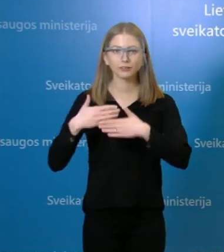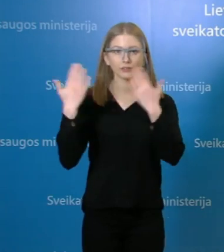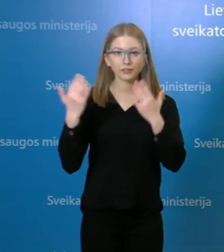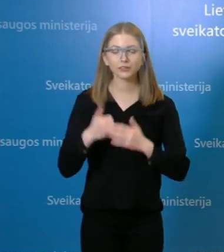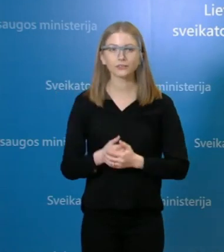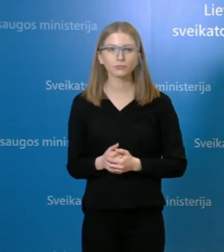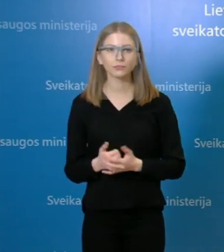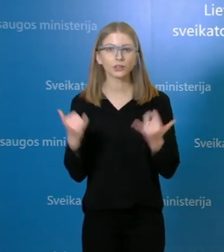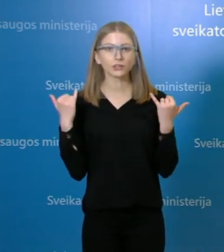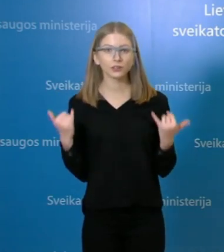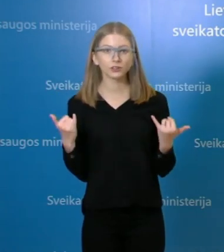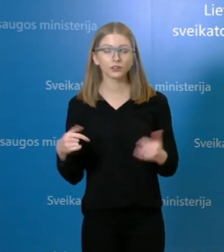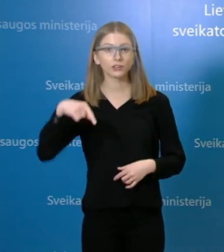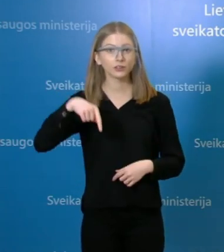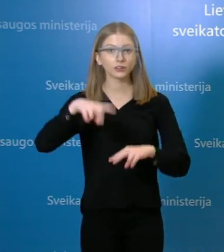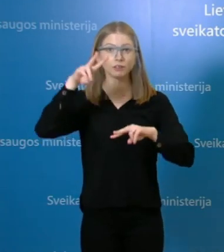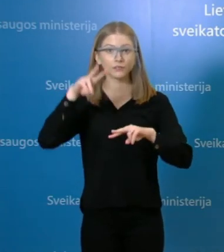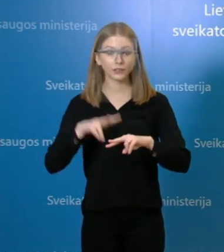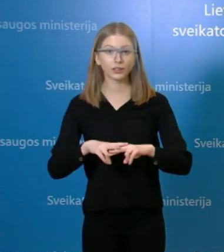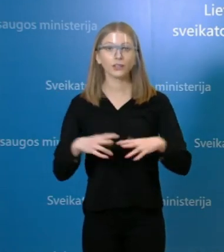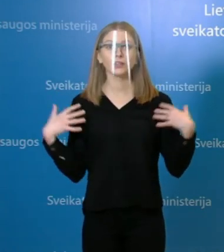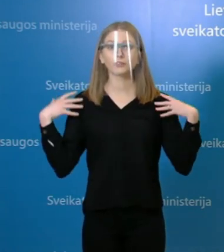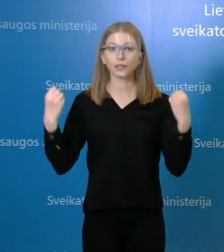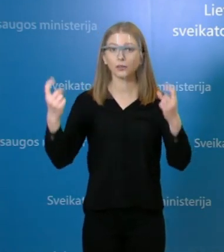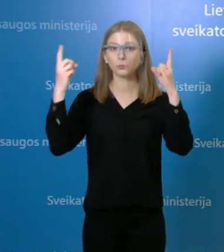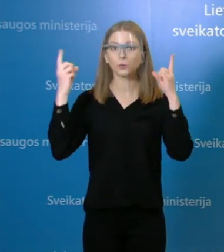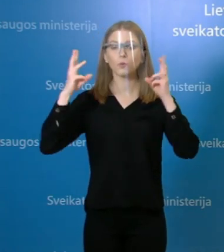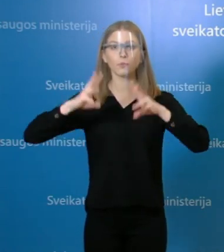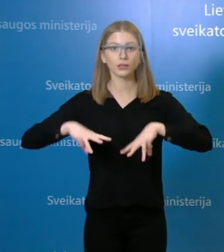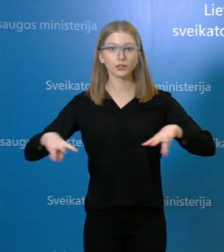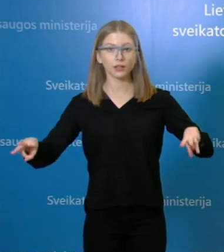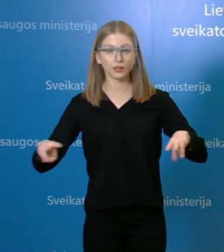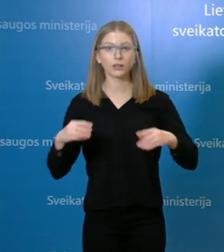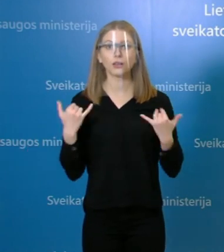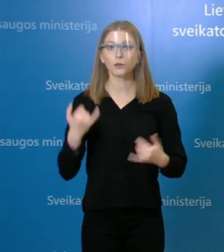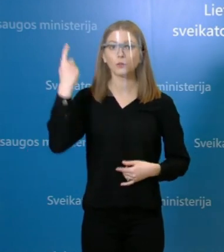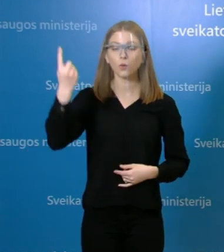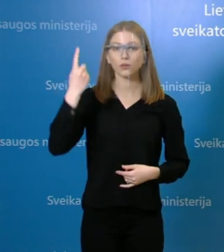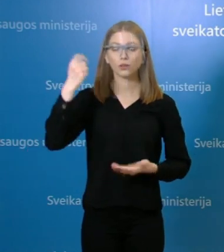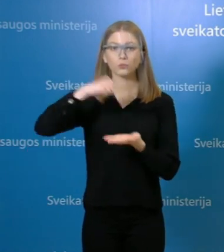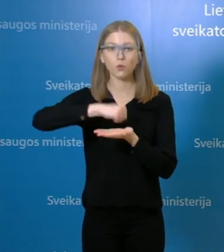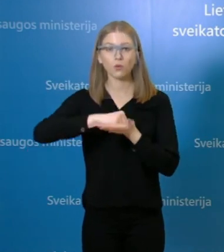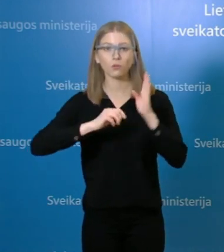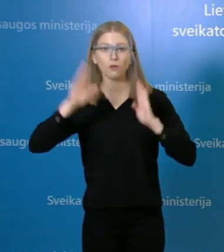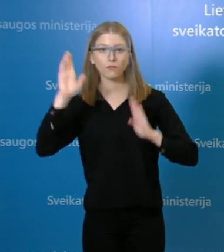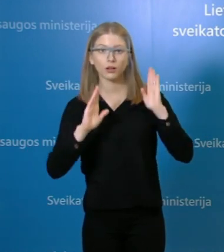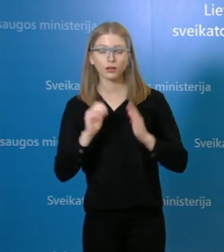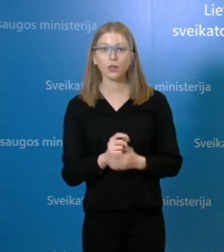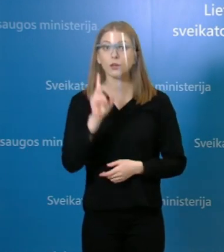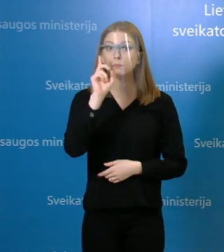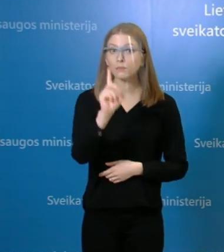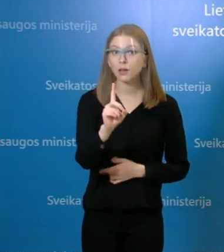Sveikinamės šiandien iš tradicinės paudos konferencijos sveikatos apsaugos ministerijoje. Tik šį kartą joje